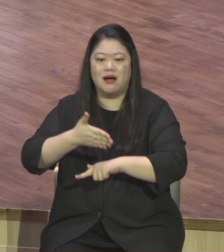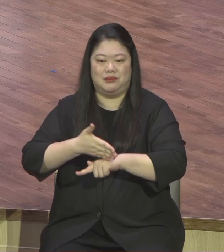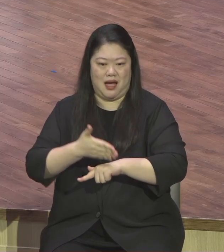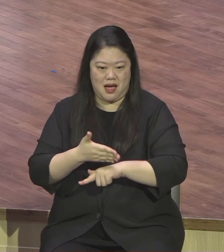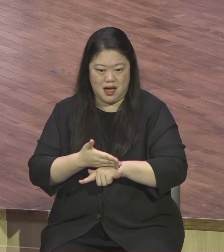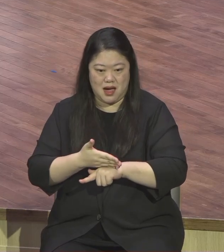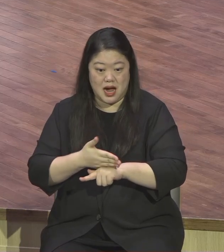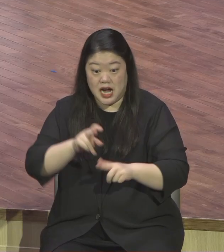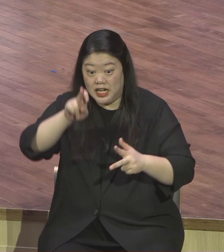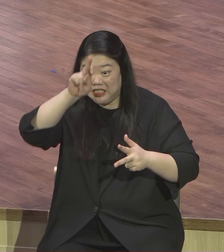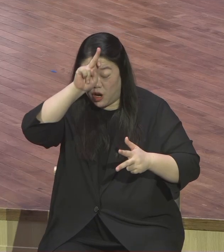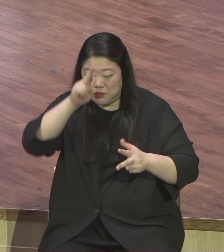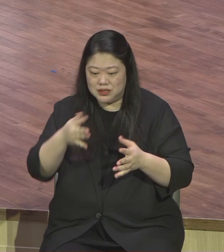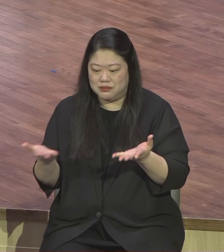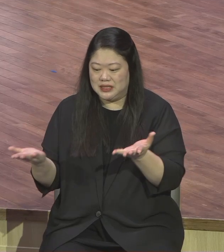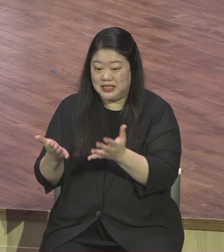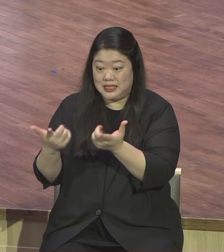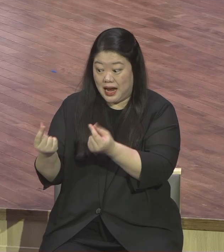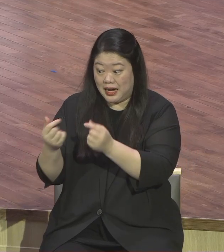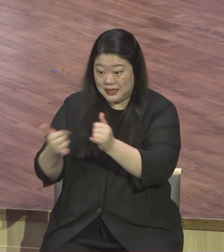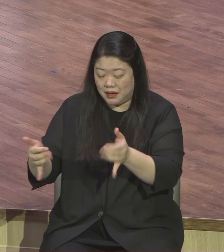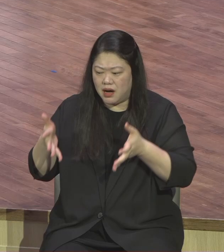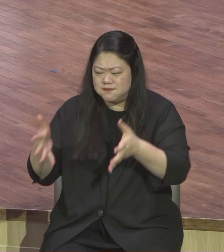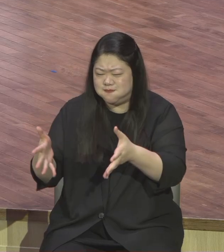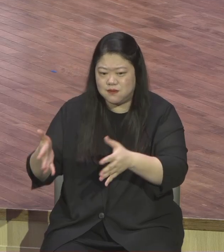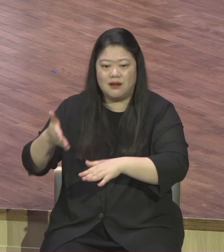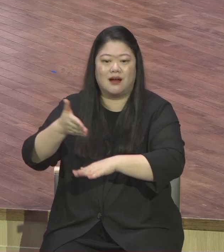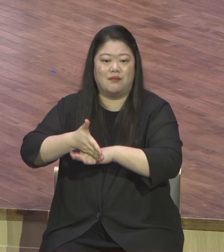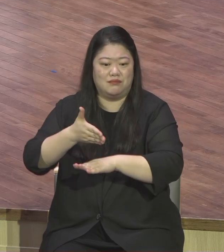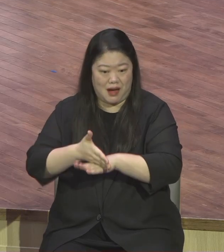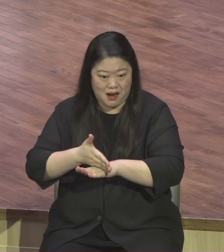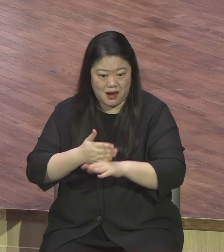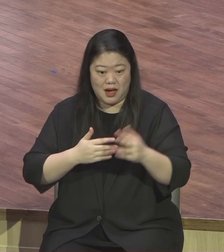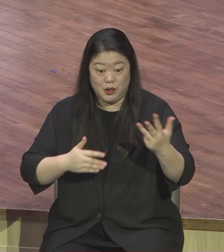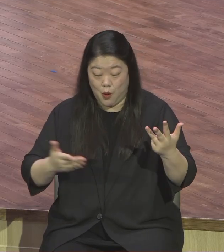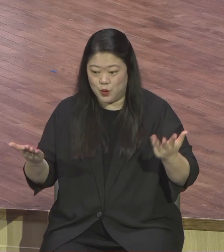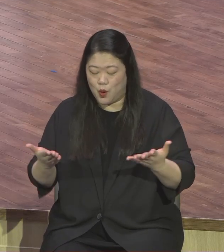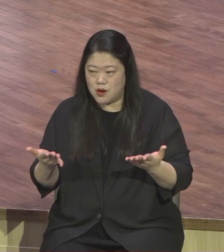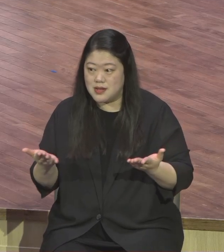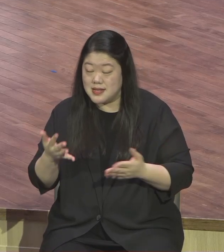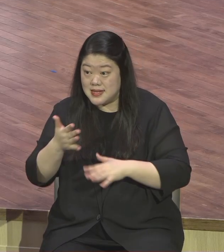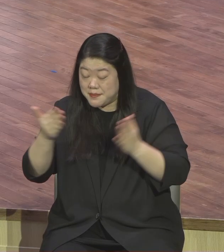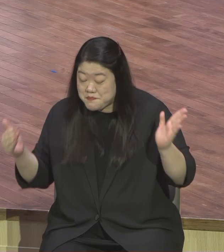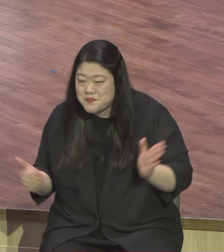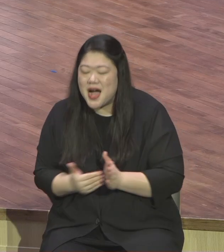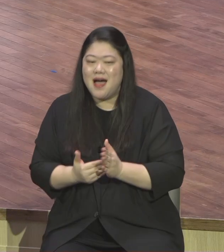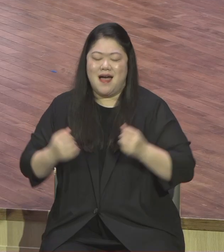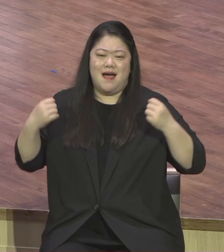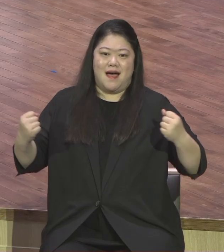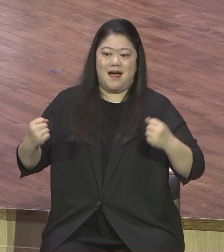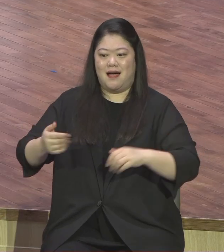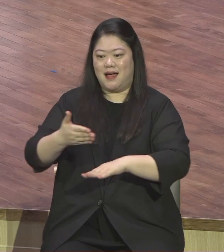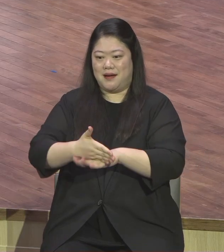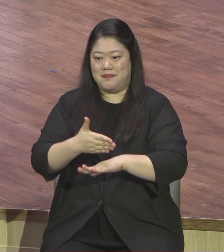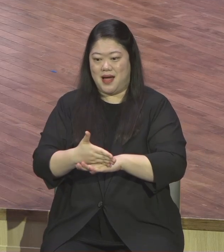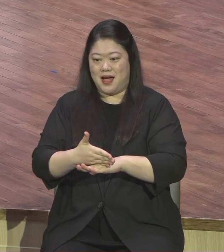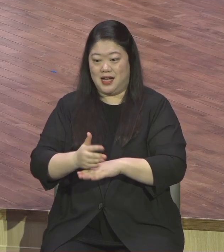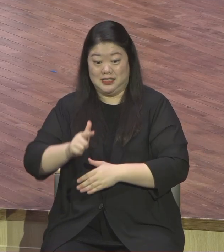식사시간에 대화할 수 있는 동료 주심을 감사하고 일과 후에 작은 성취감에 감사하고 저녁 식사시간에 한상에 둘러앉아